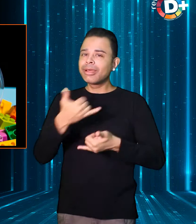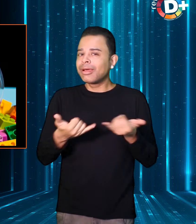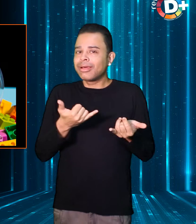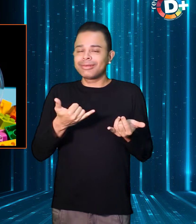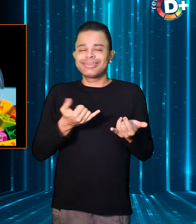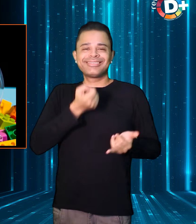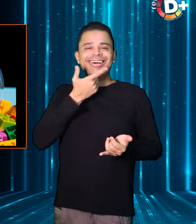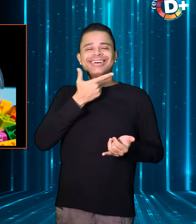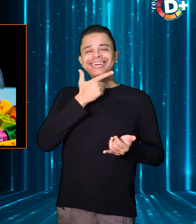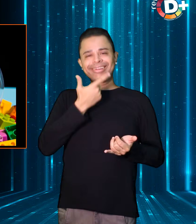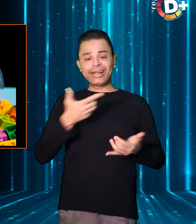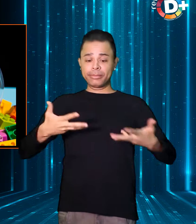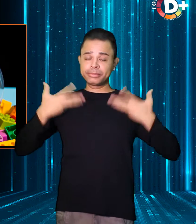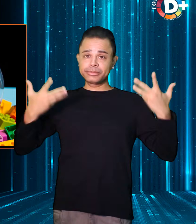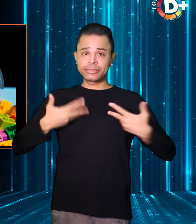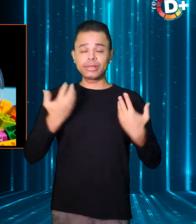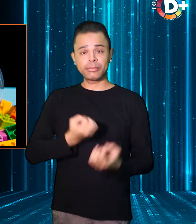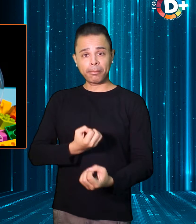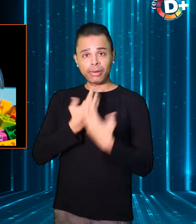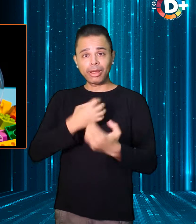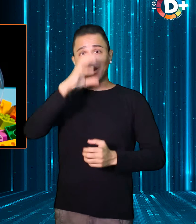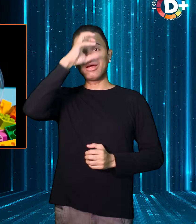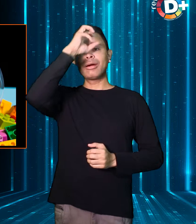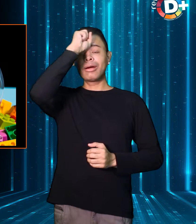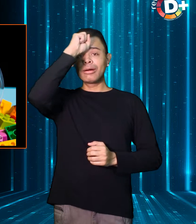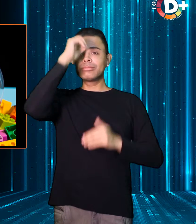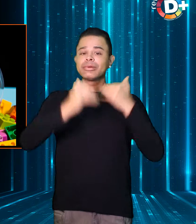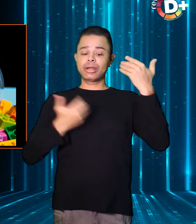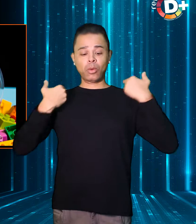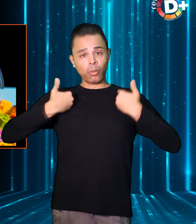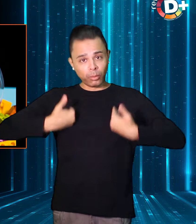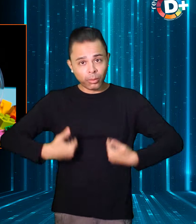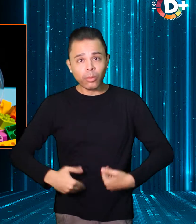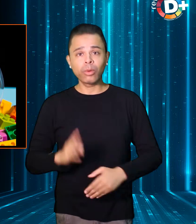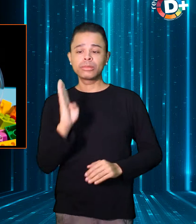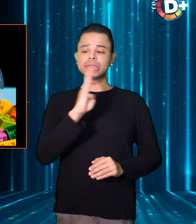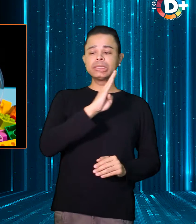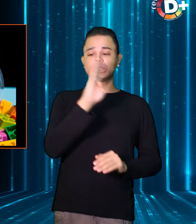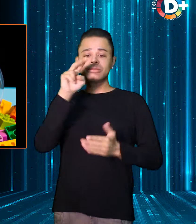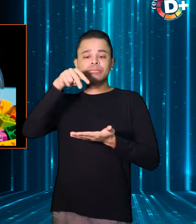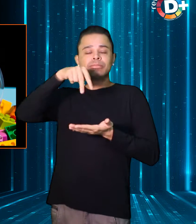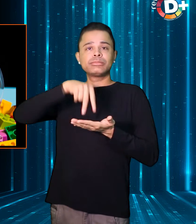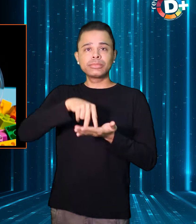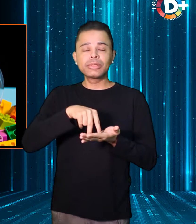educativos que aumentem a coordenação motora, cognitiva, além de